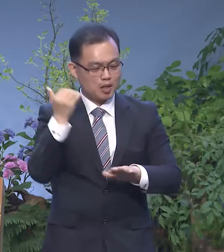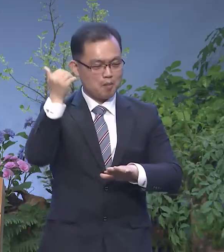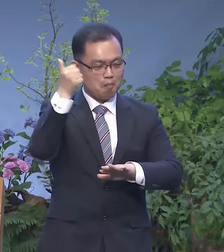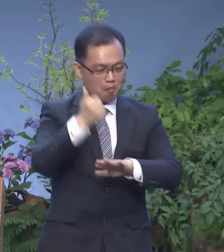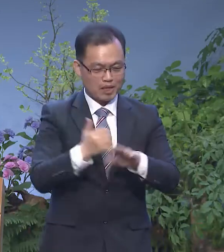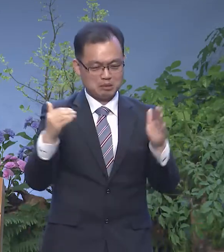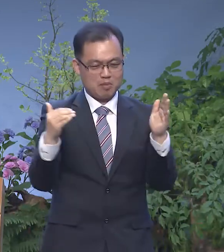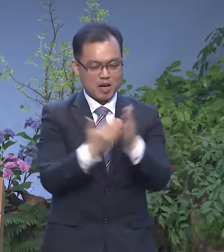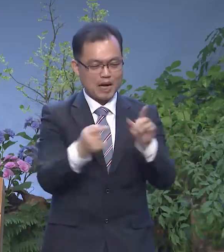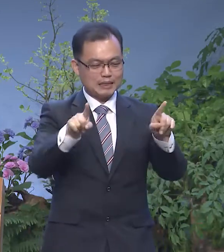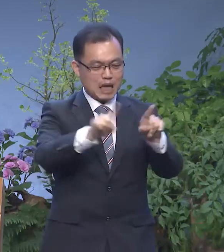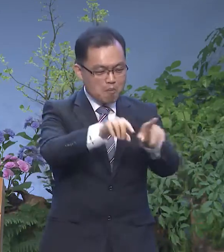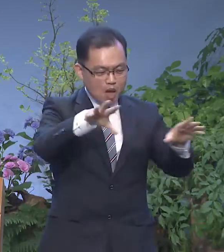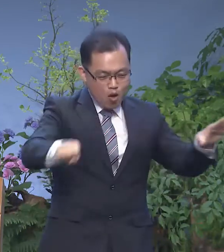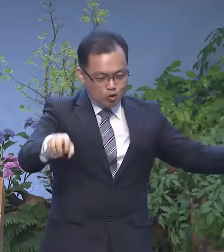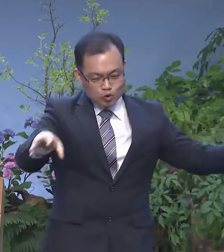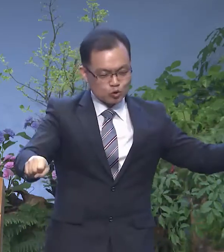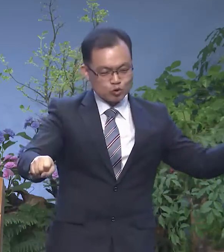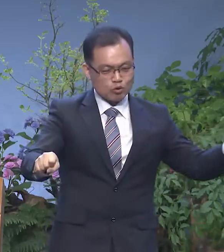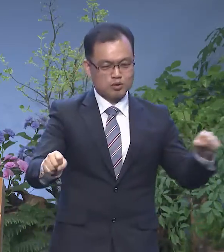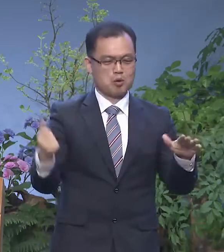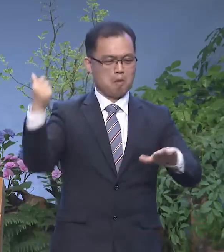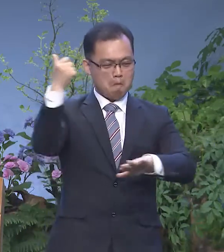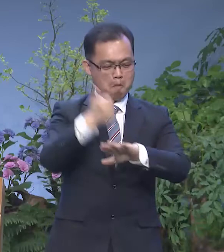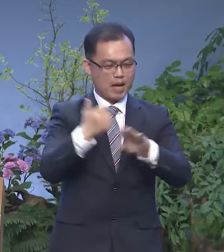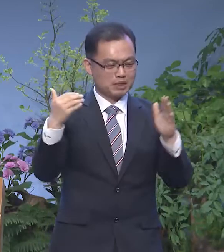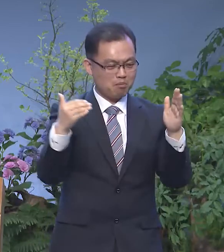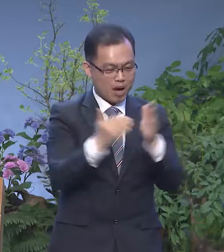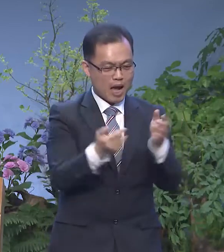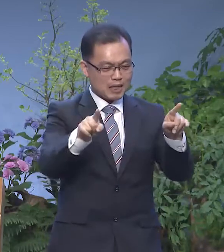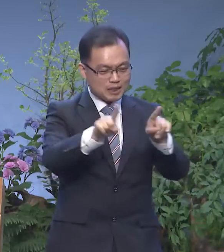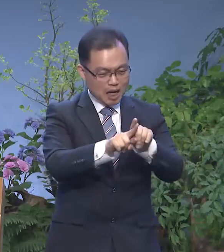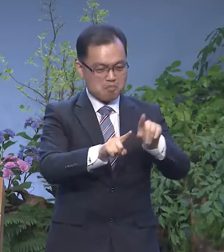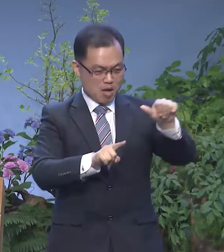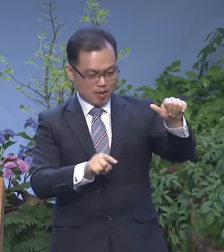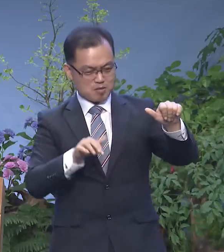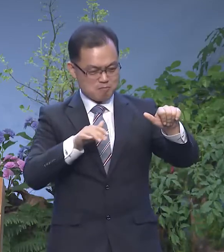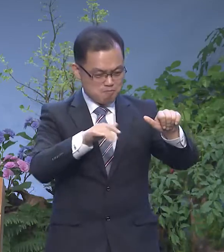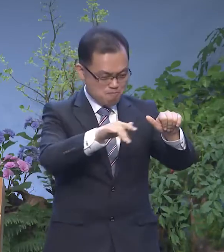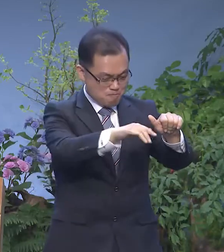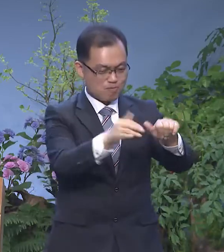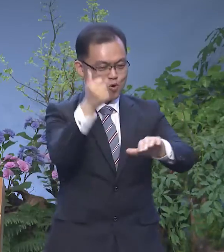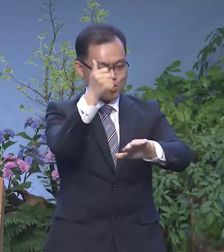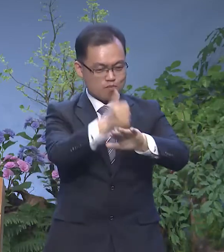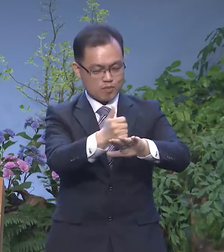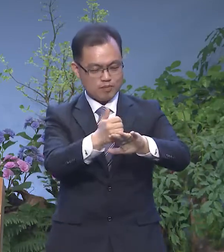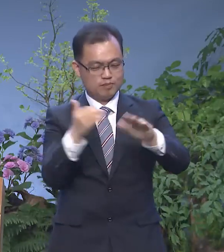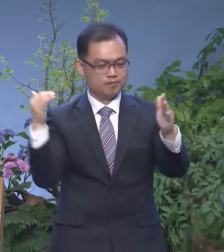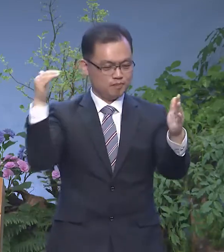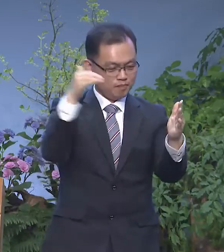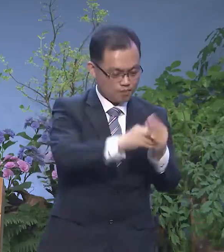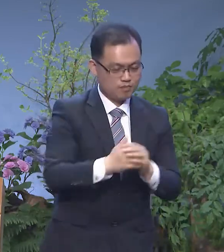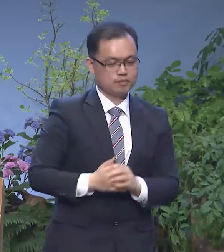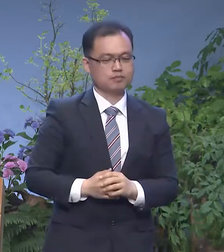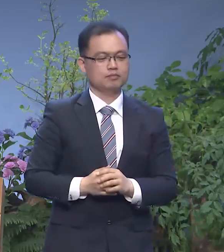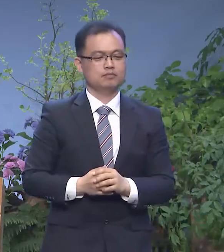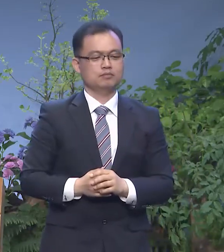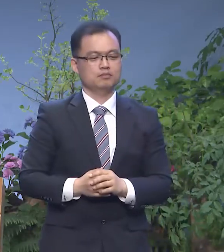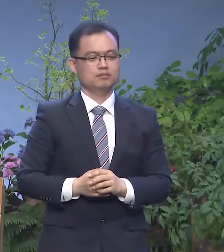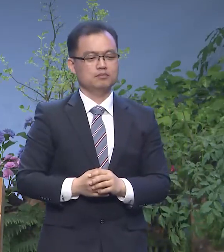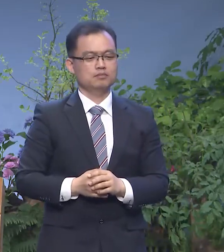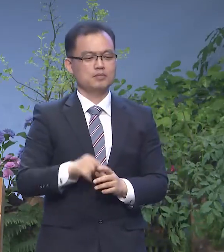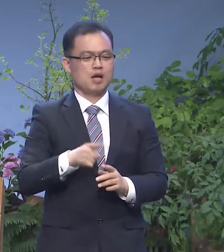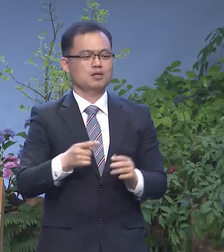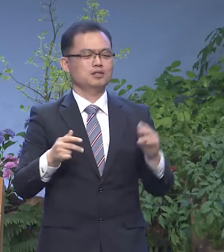모두가 다 1등이 되어진 것입니다 이 친구는 난생 처음으로 1등을 내가 얼마나 고마우고 그만